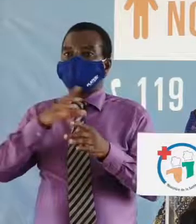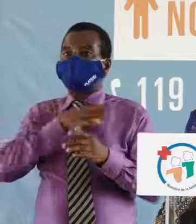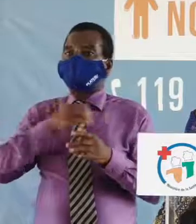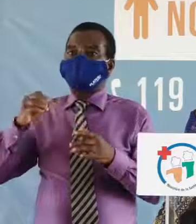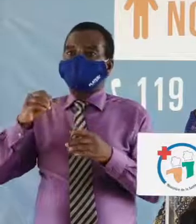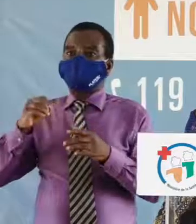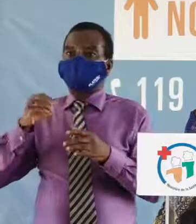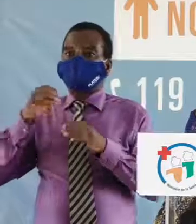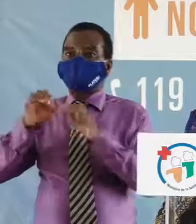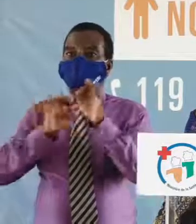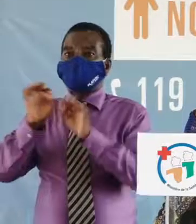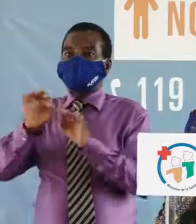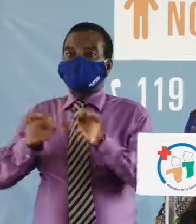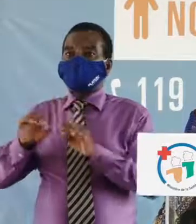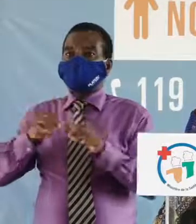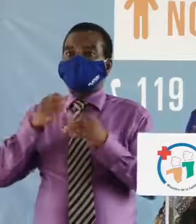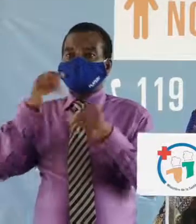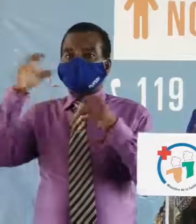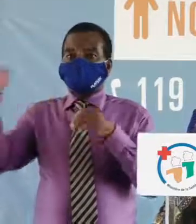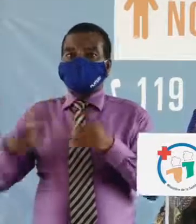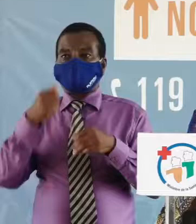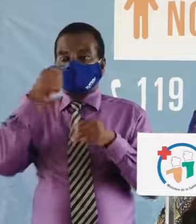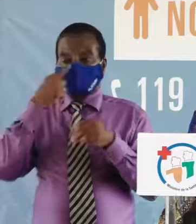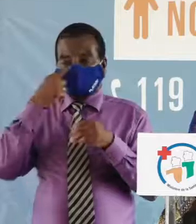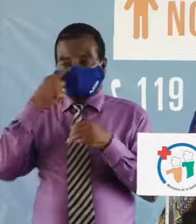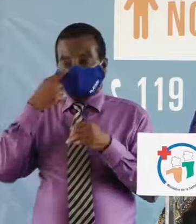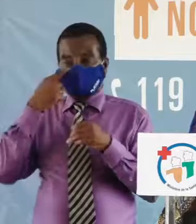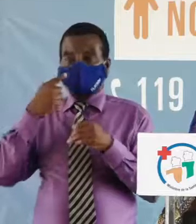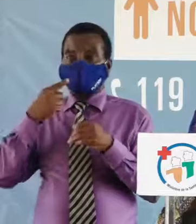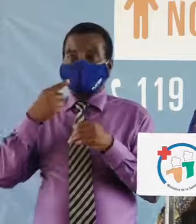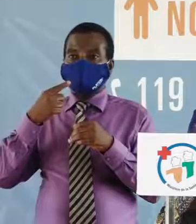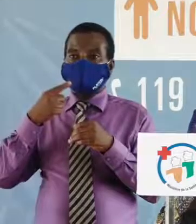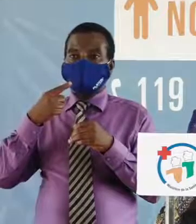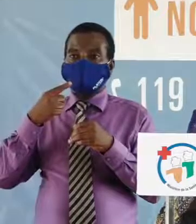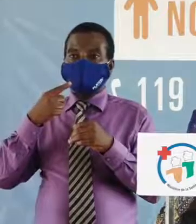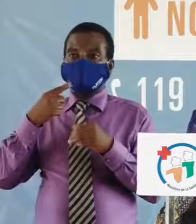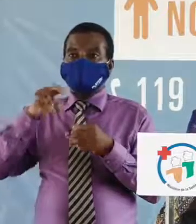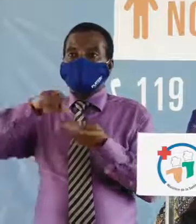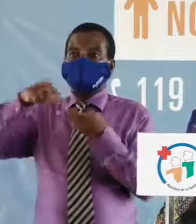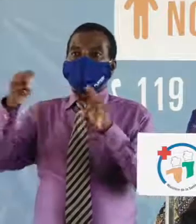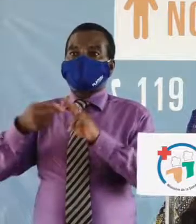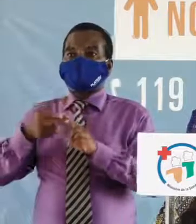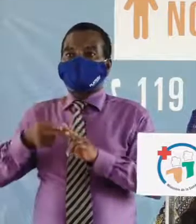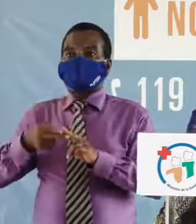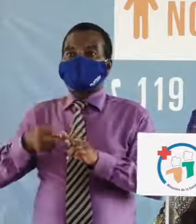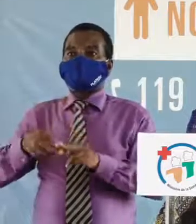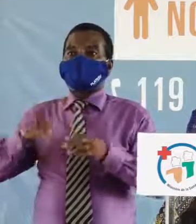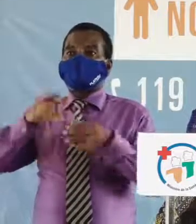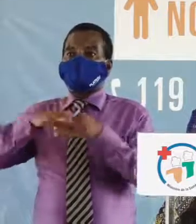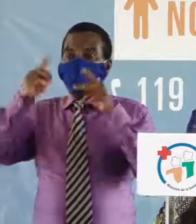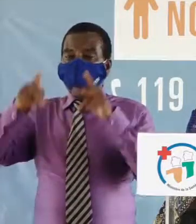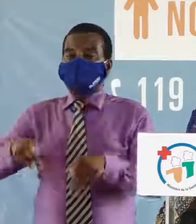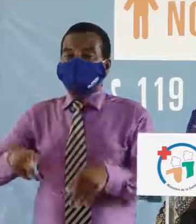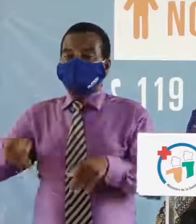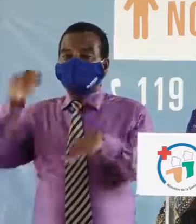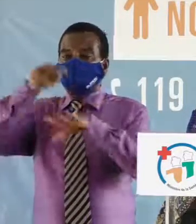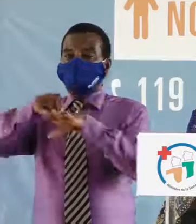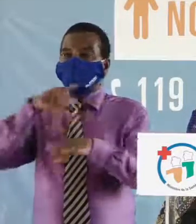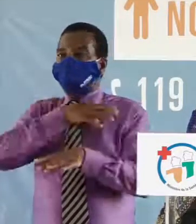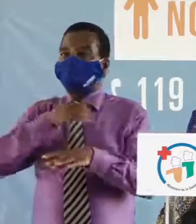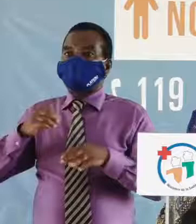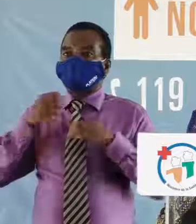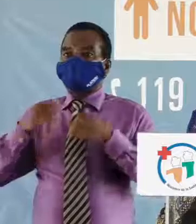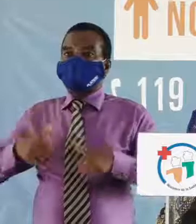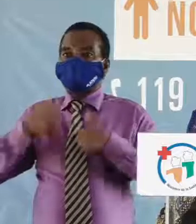dépistage et expliquer aussi ces taux de plus en plus élevés. Un nombre croissant de personnes infectées de la maladie est